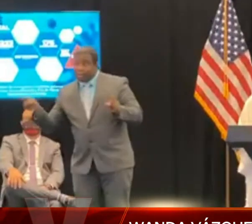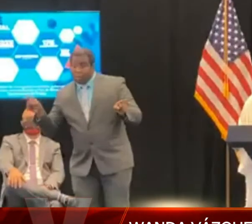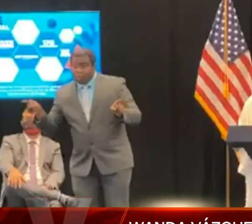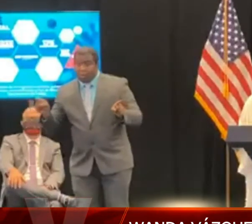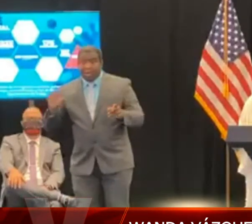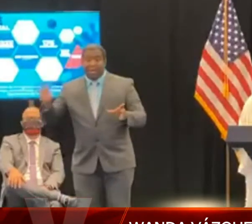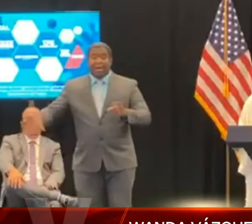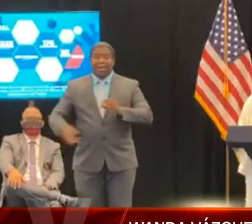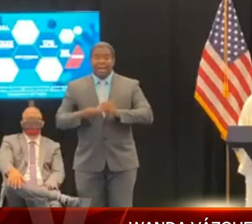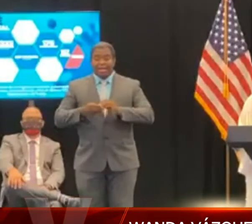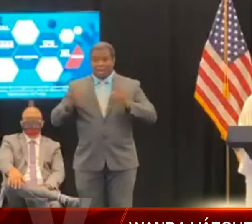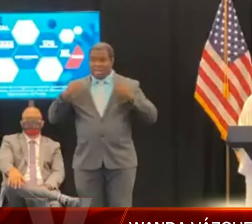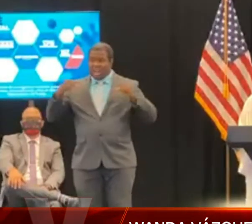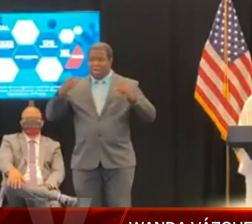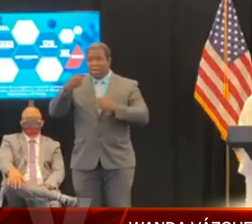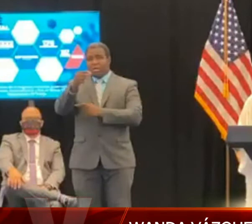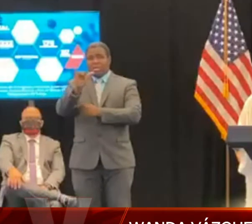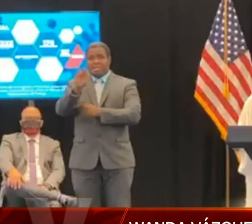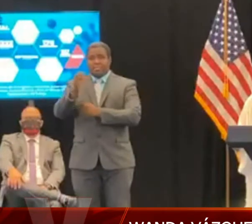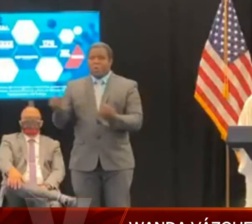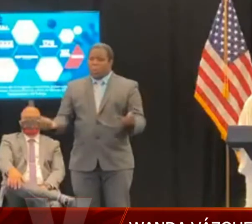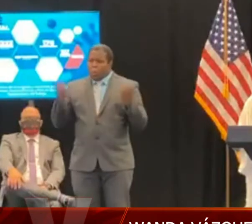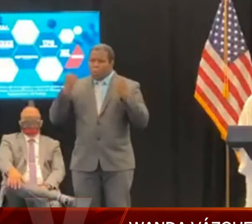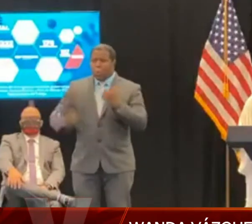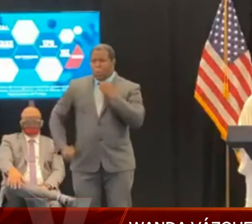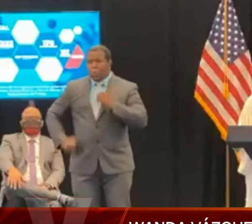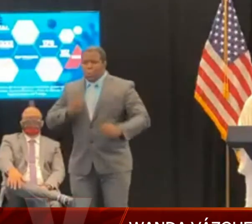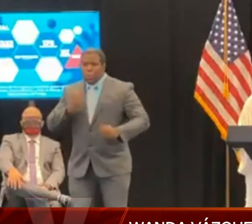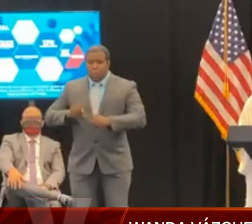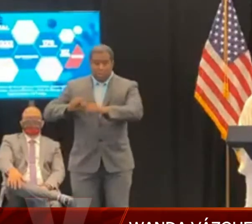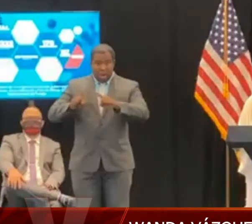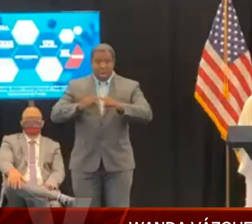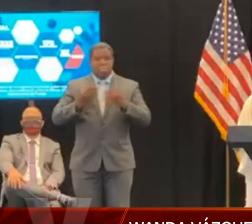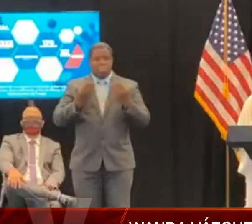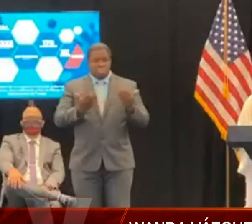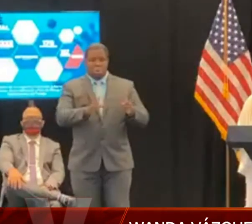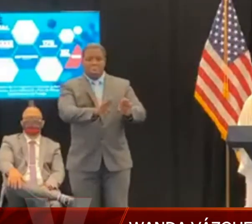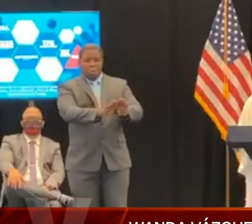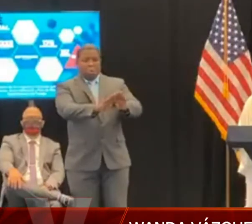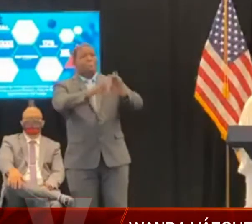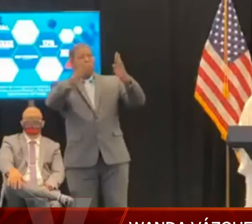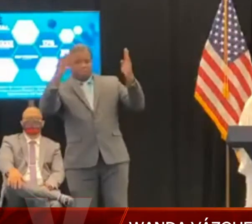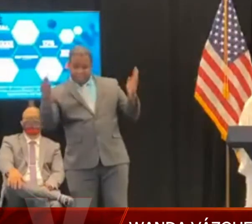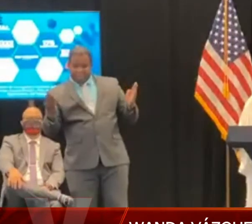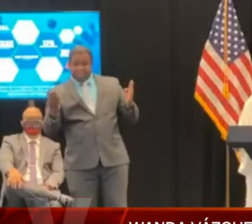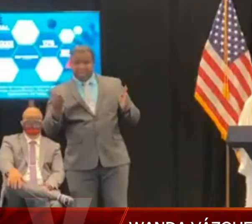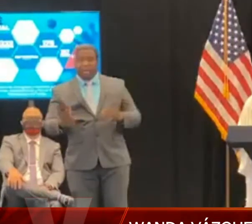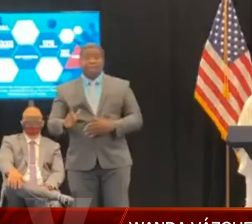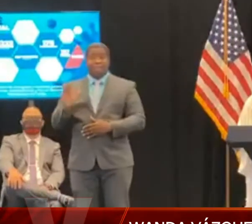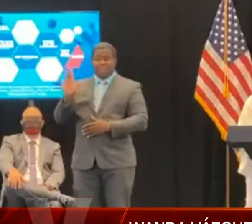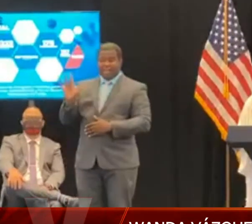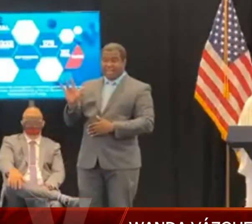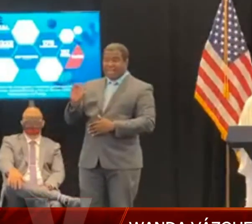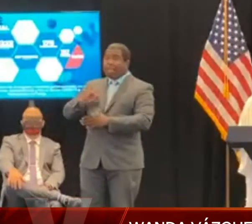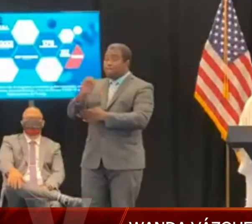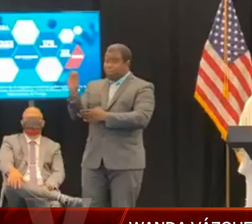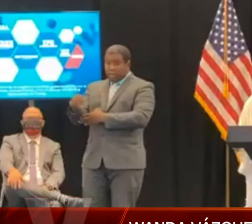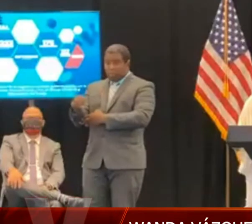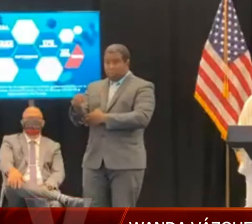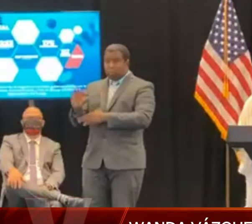cines. Los chinchorros, mejor conocidos como chinchorros, los cafetines,